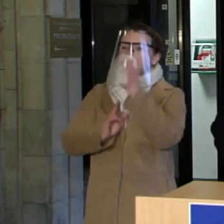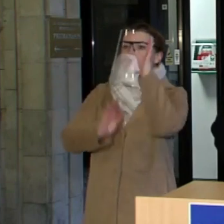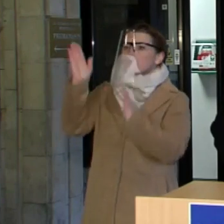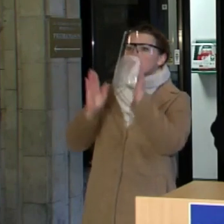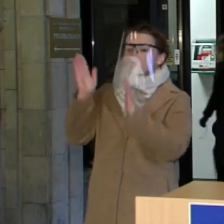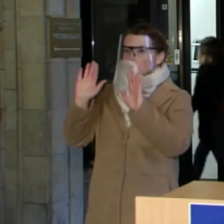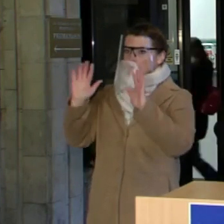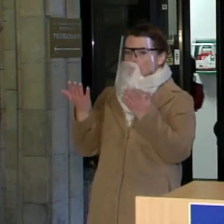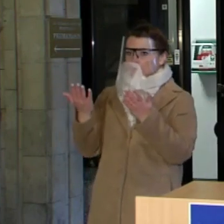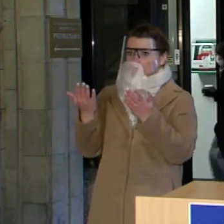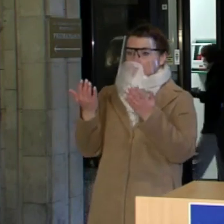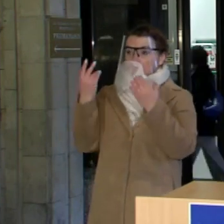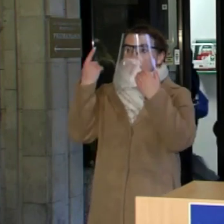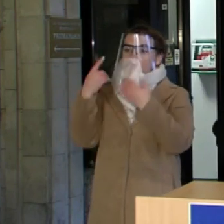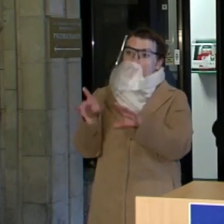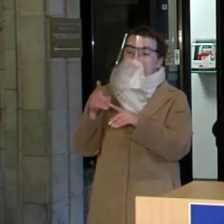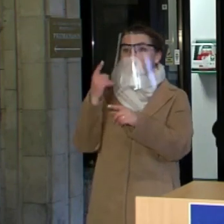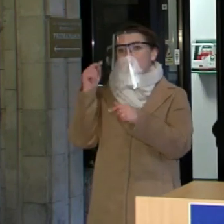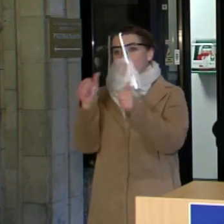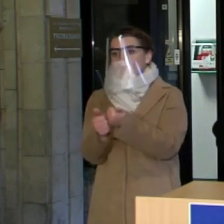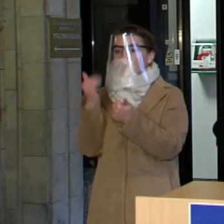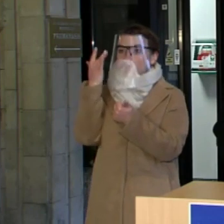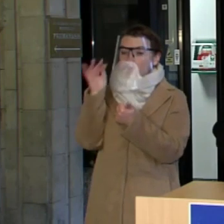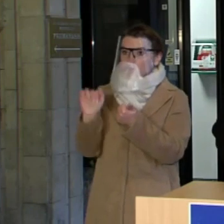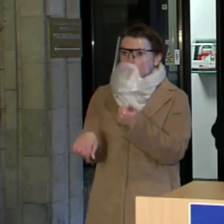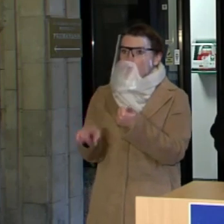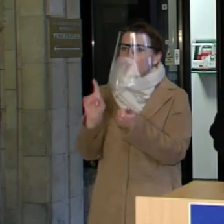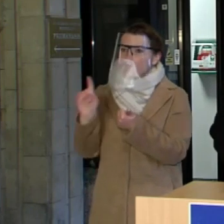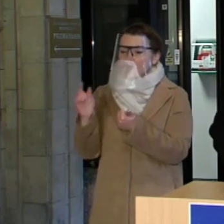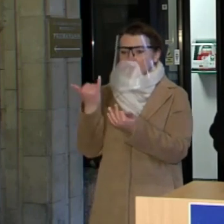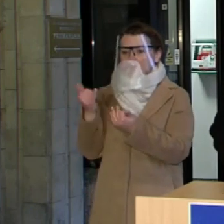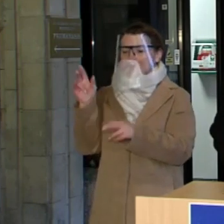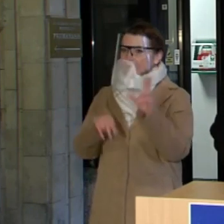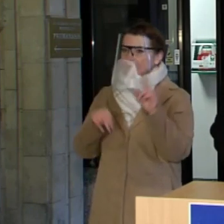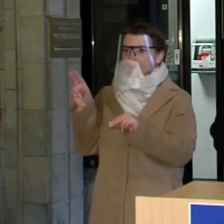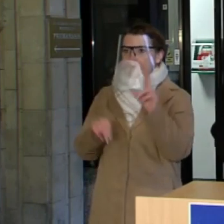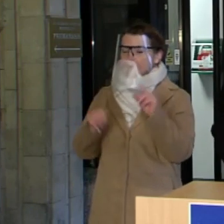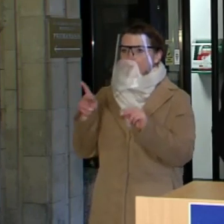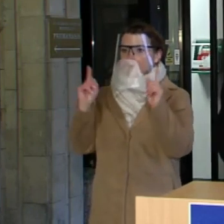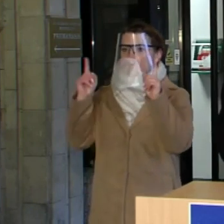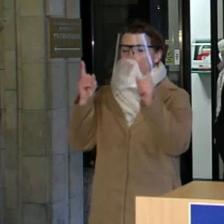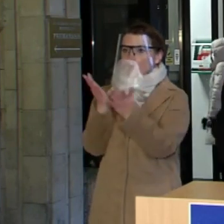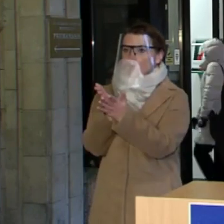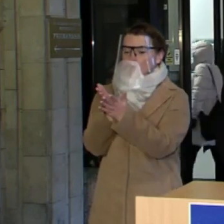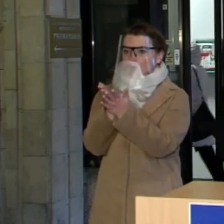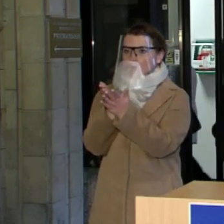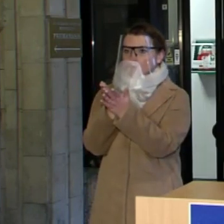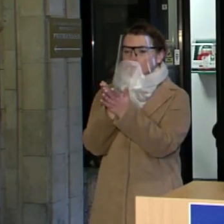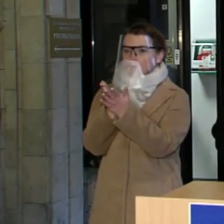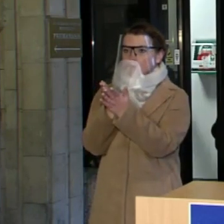organizuoti taip, kaip yra numatyta. Bet rizika šiandien patiria visi ir manau, kad